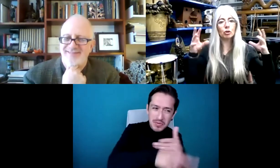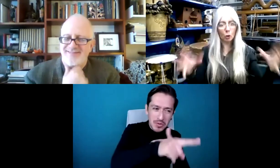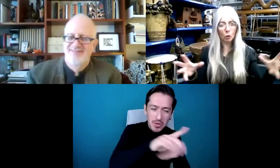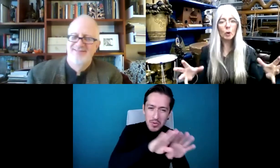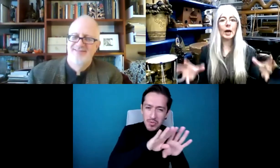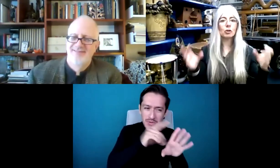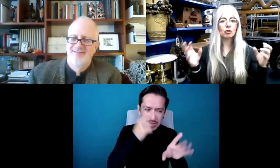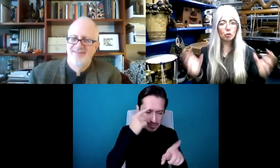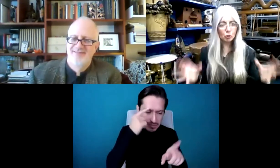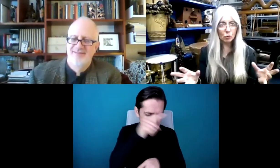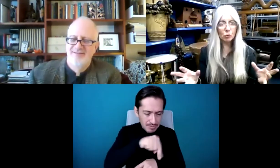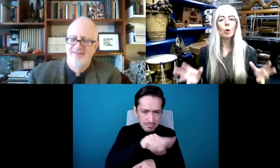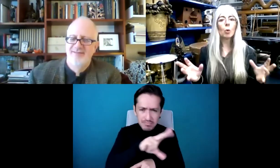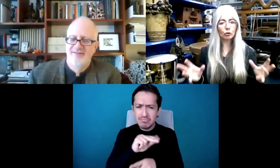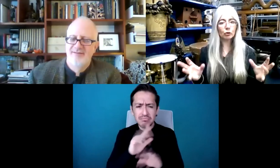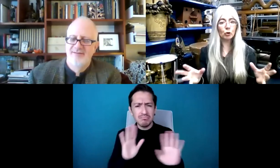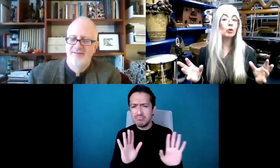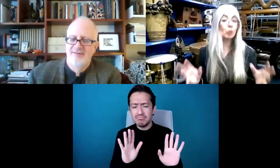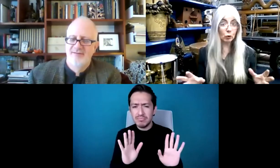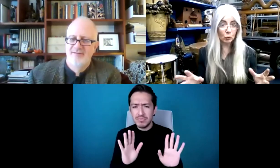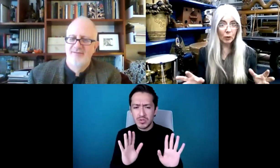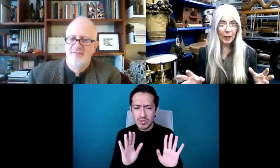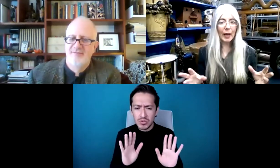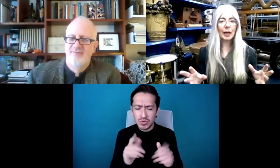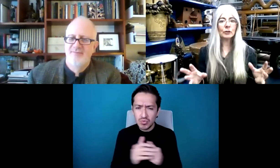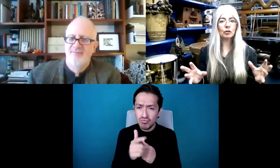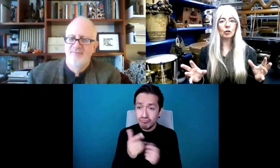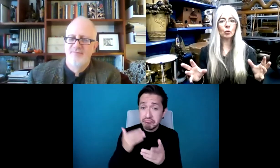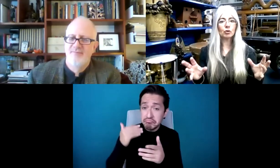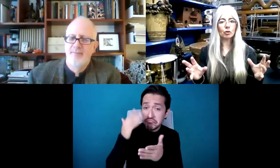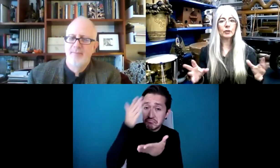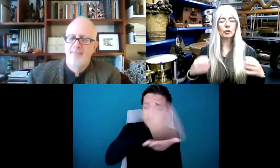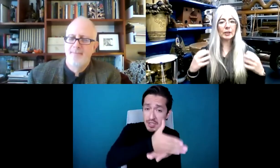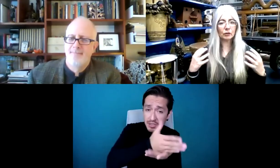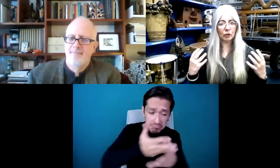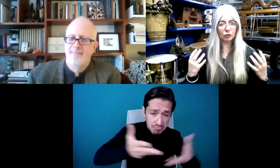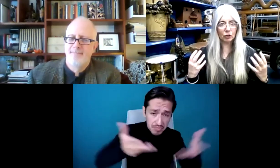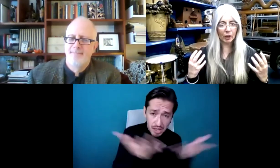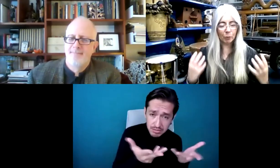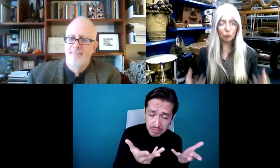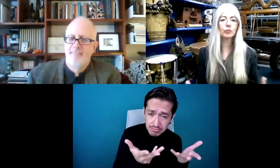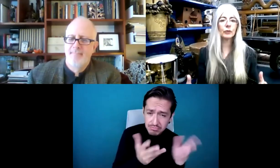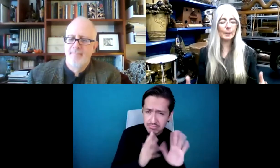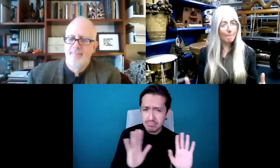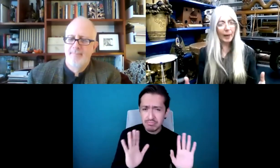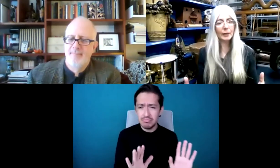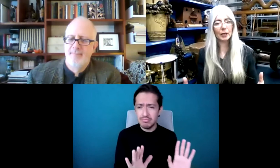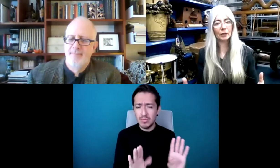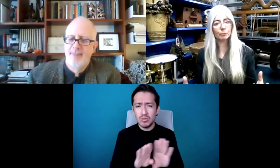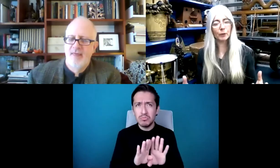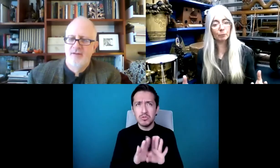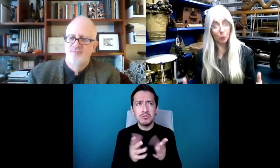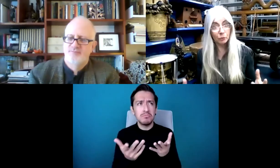Significa que vas, haces lo que tienes que hacer y tratas de